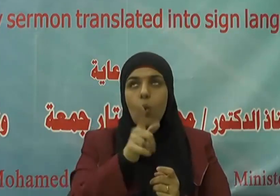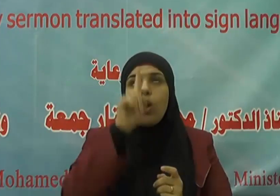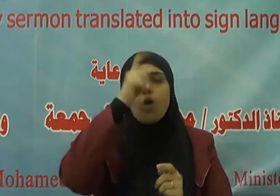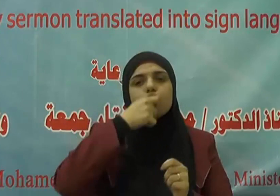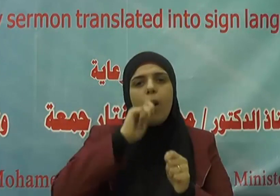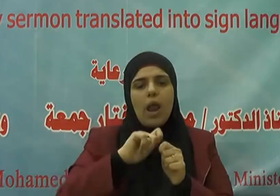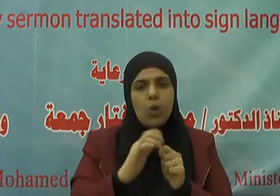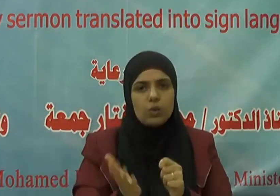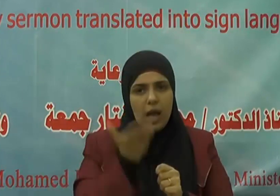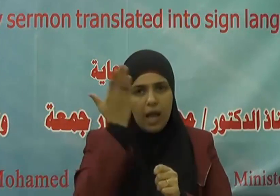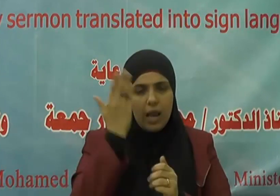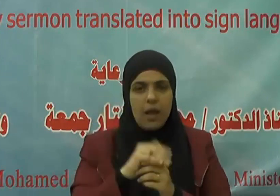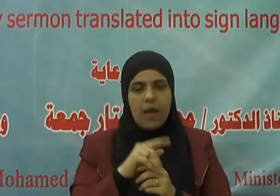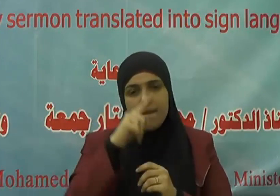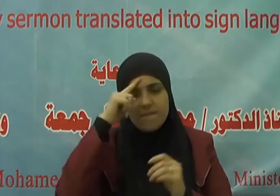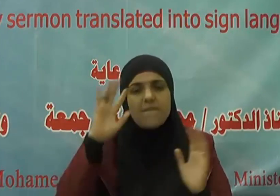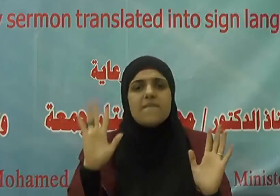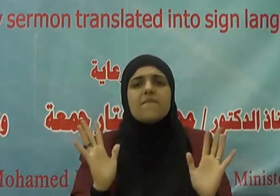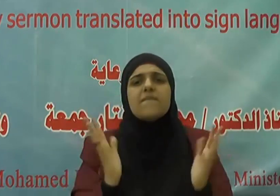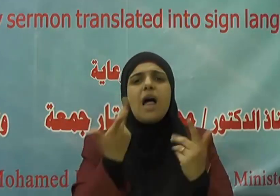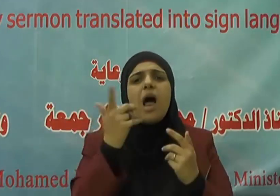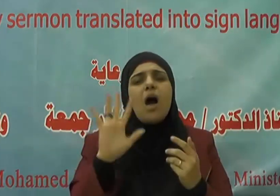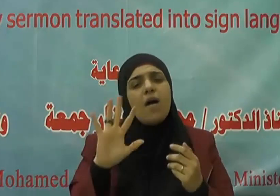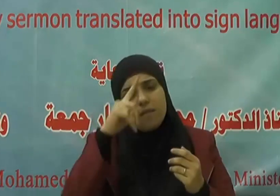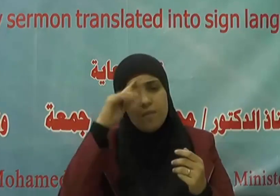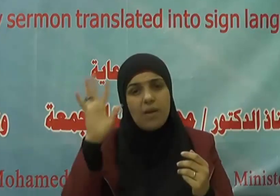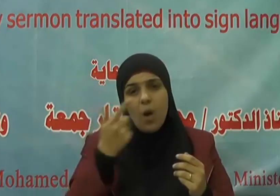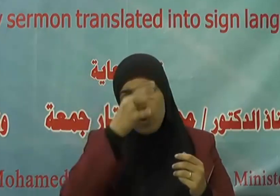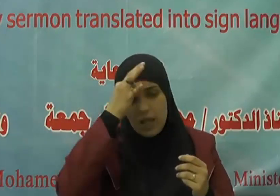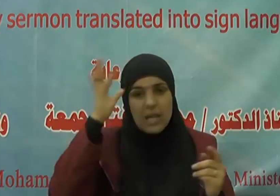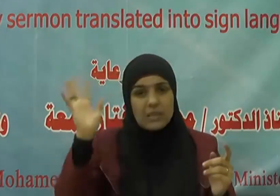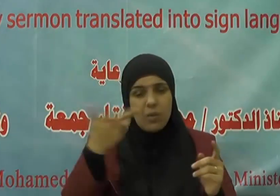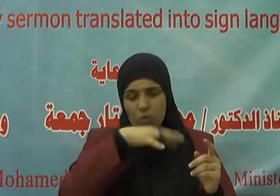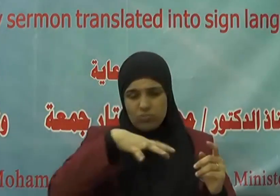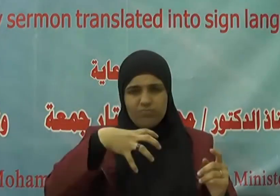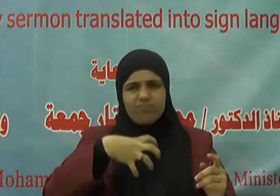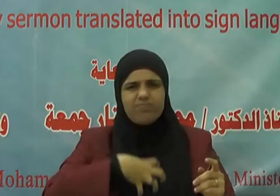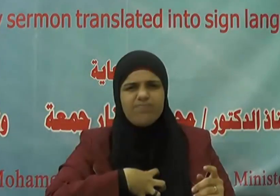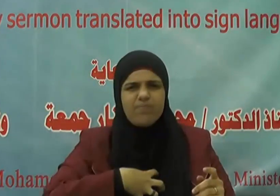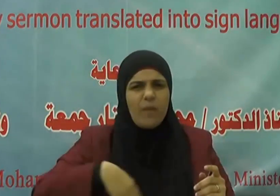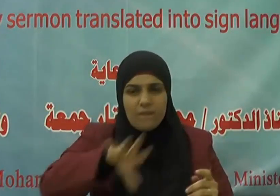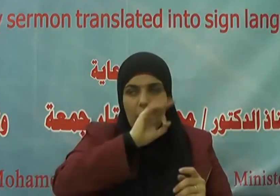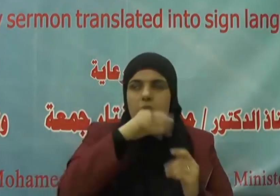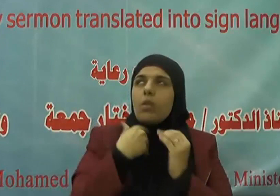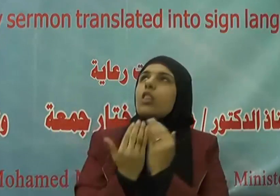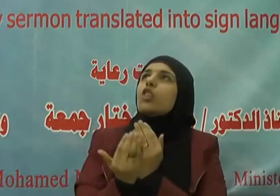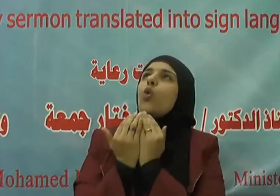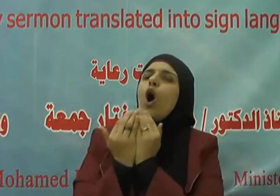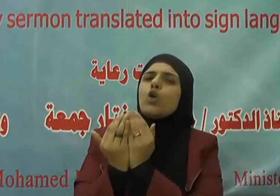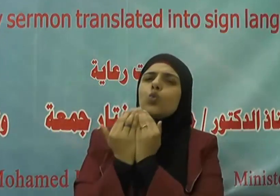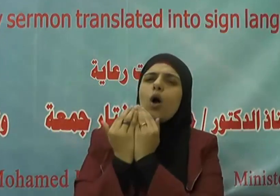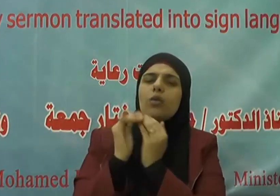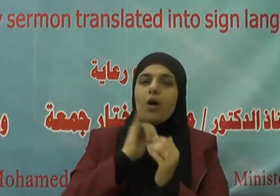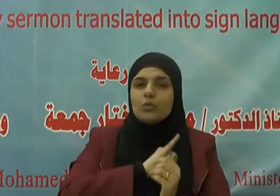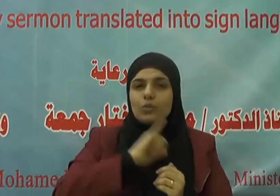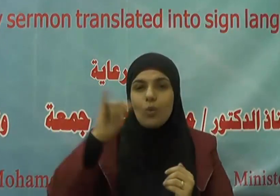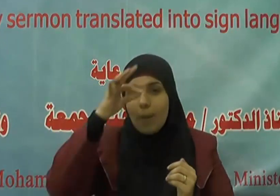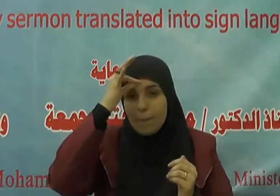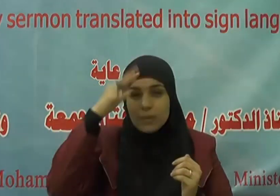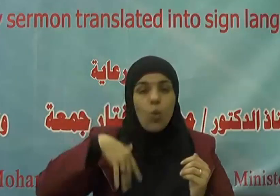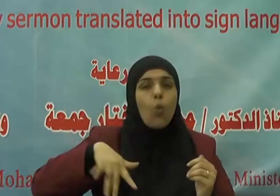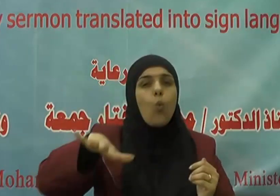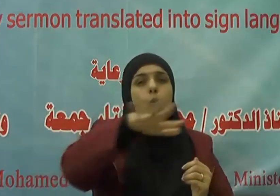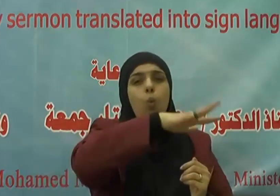تعالى فلولا إذ جاءهم بأسنا تضرع فما أحوجنا